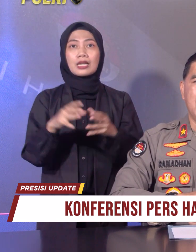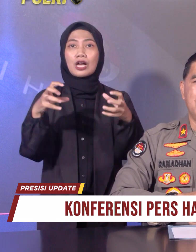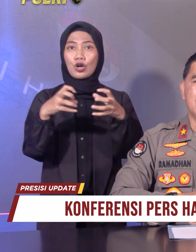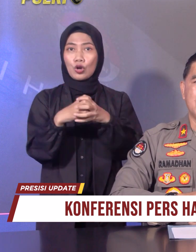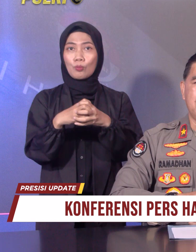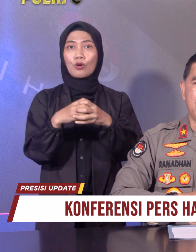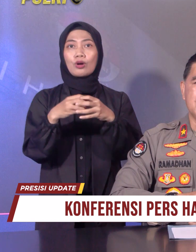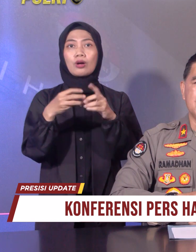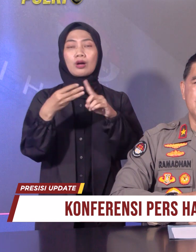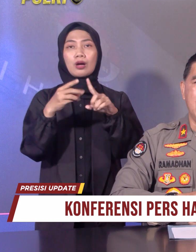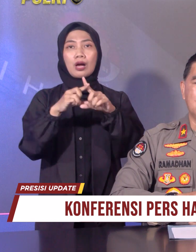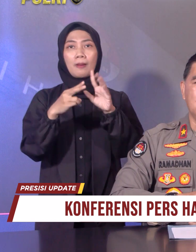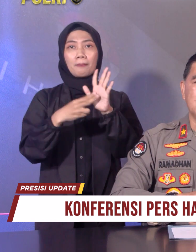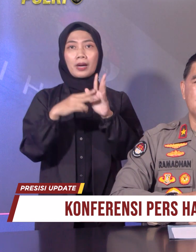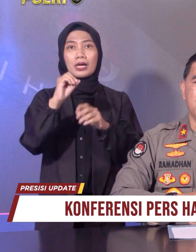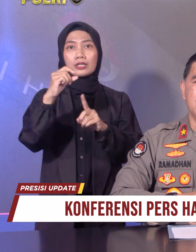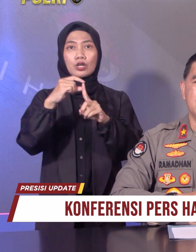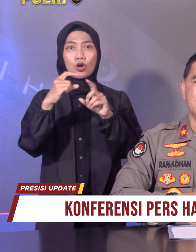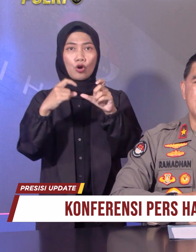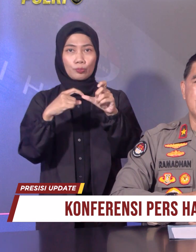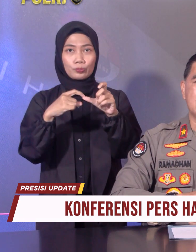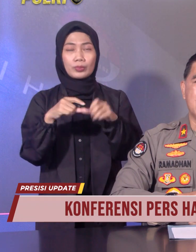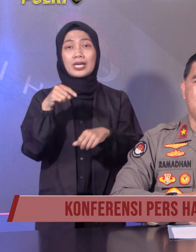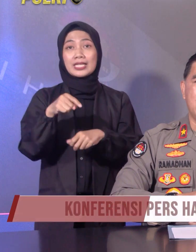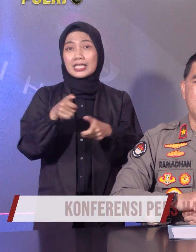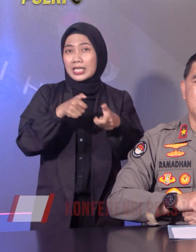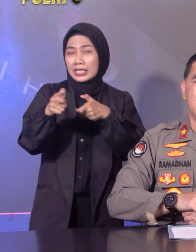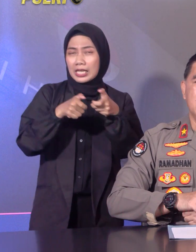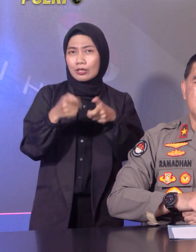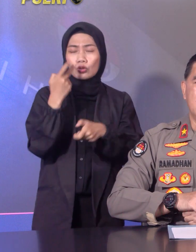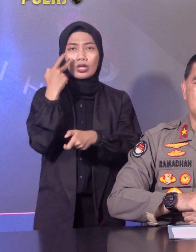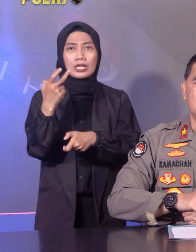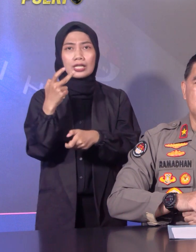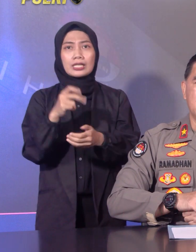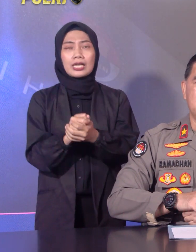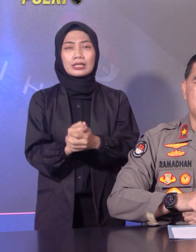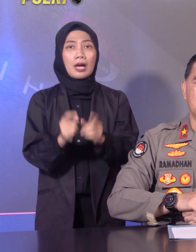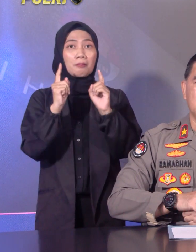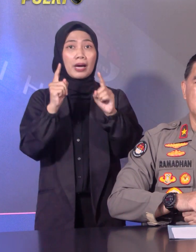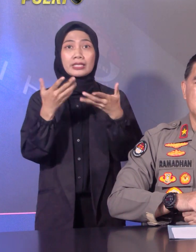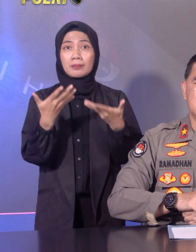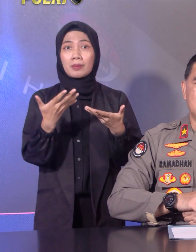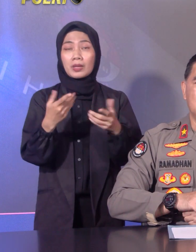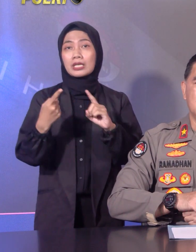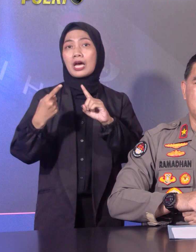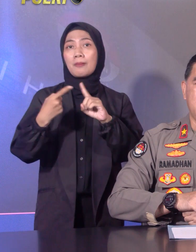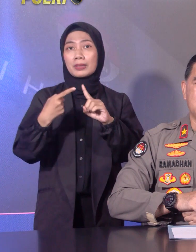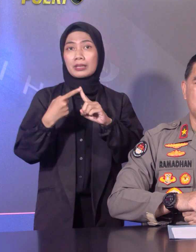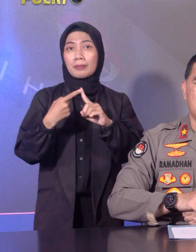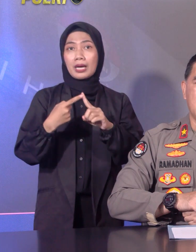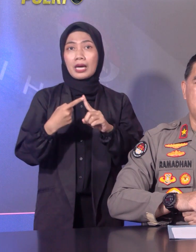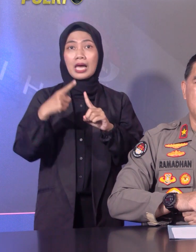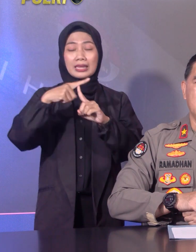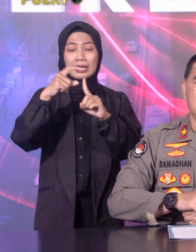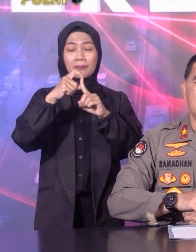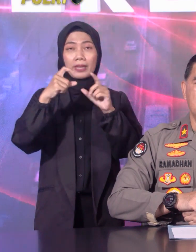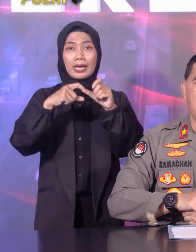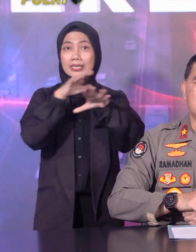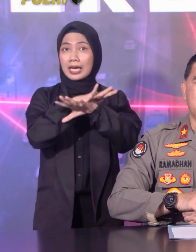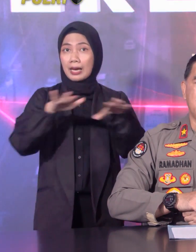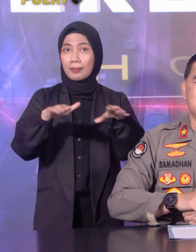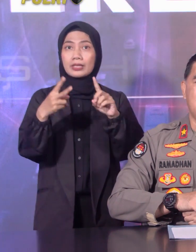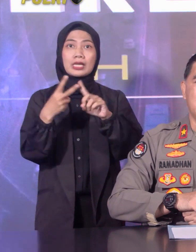Pola pengamanan TPS diatur sesuai dengan tingkat kerawanan yaitu sebagai berikut 1 TPS kurang rawan,